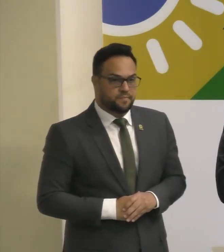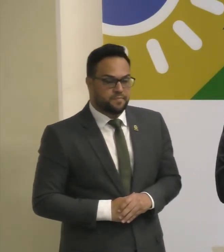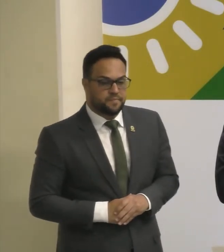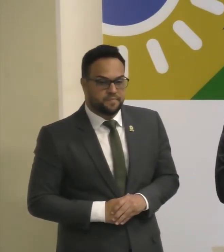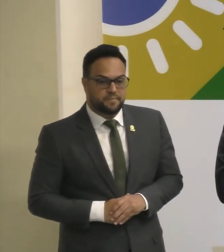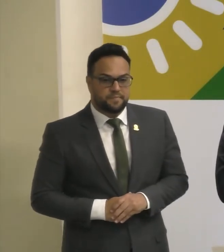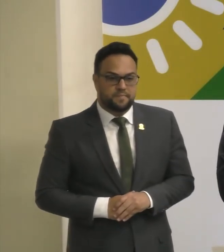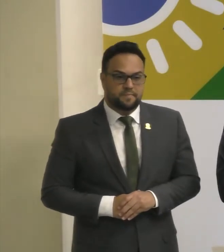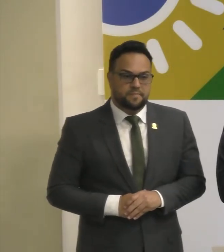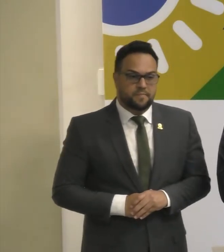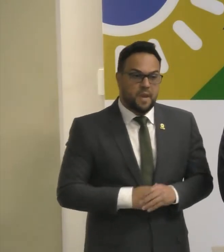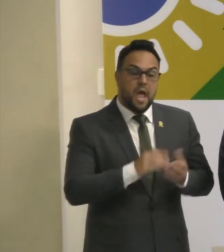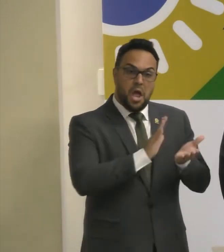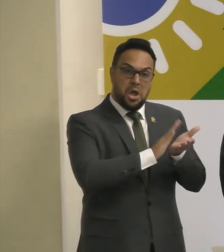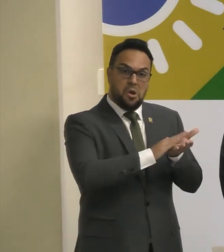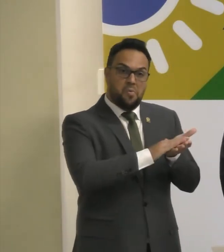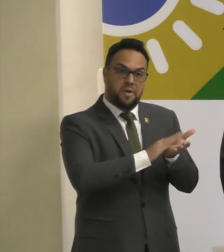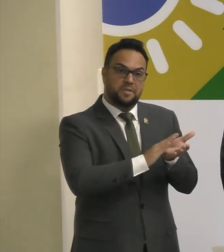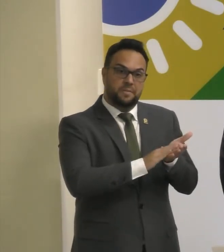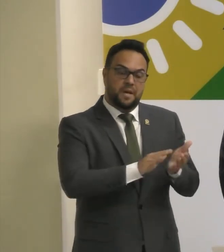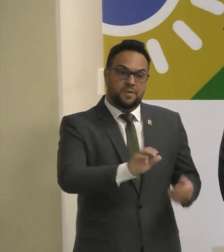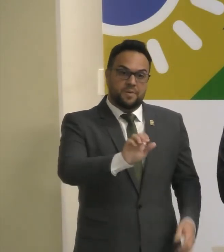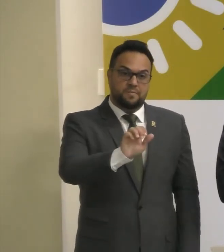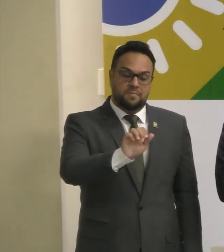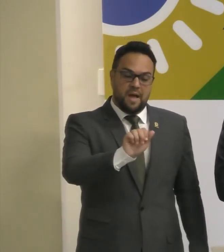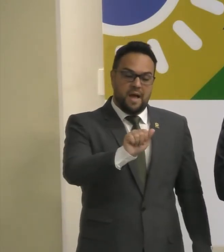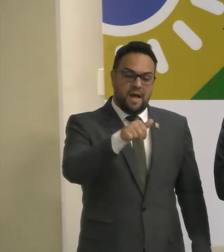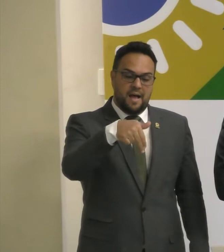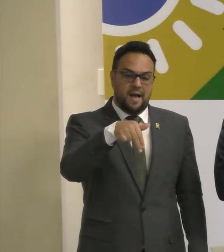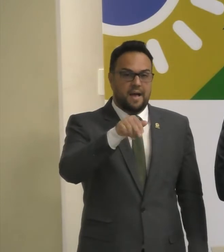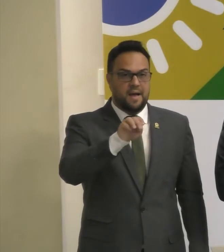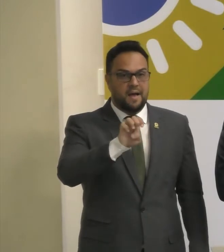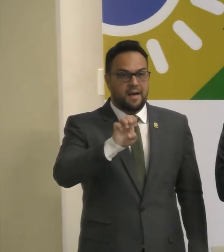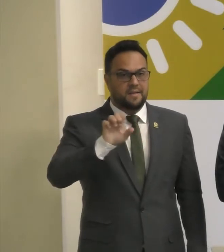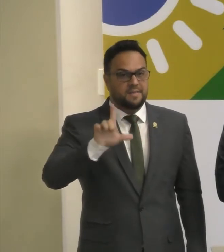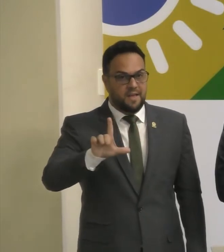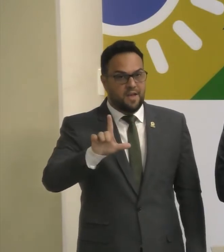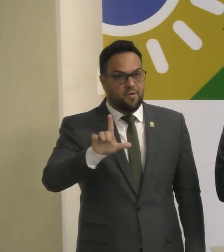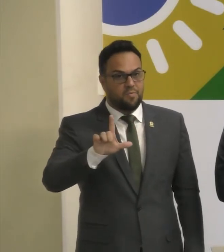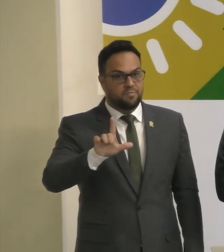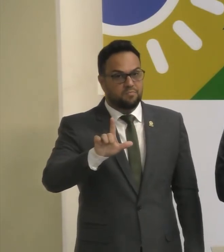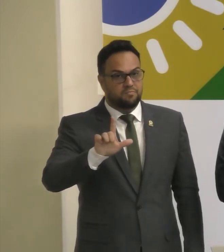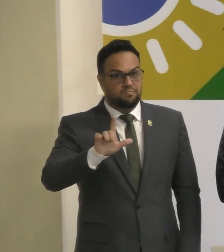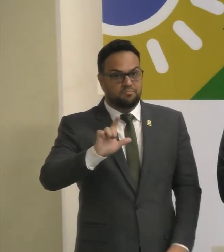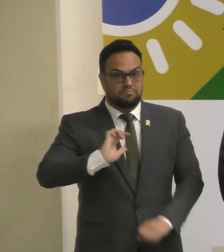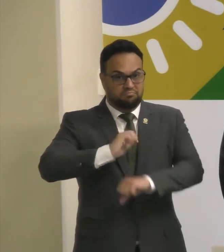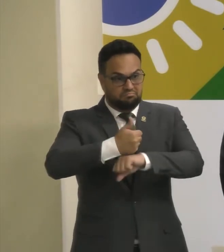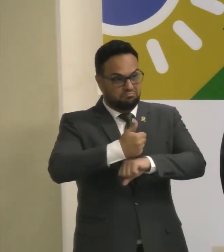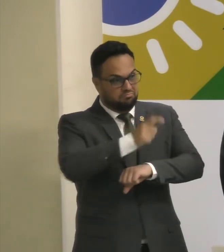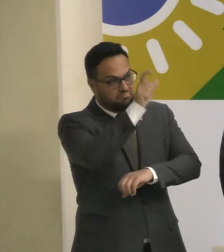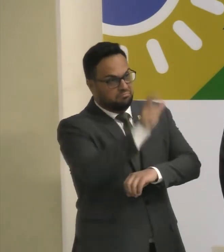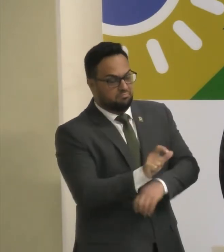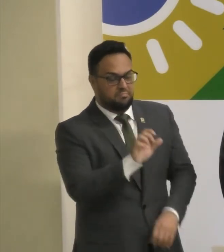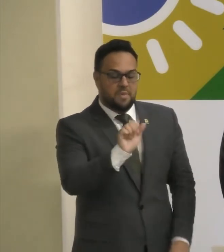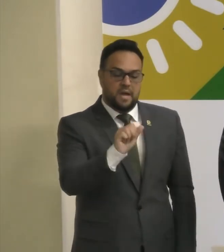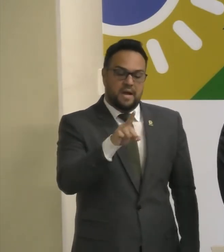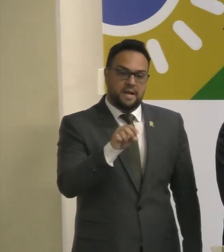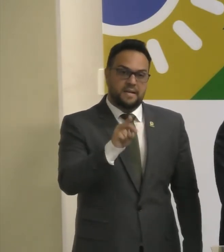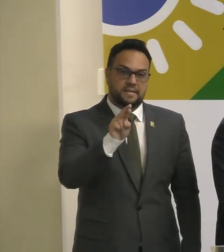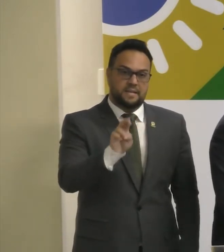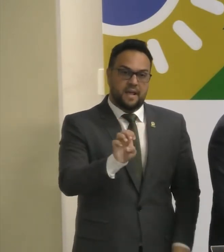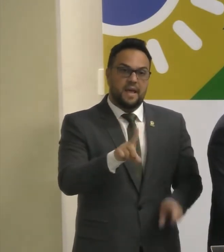a Anel, aqui na pessoa do nosso André, e um